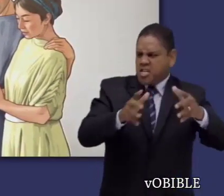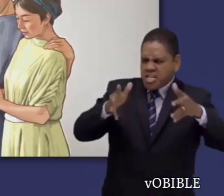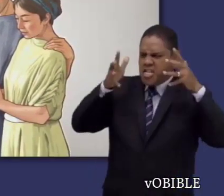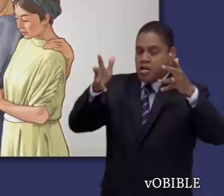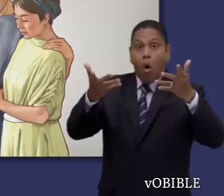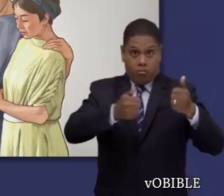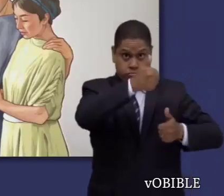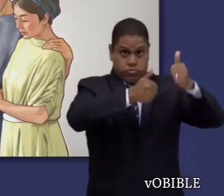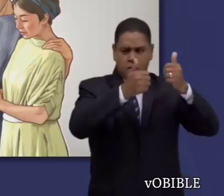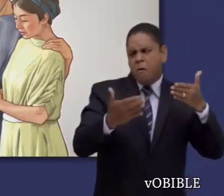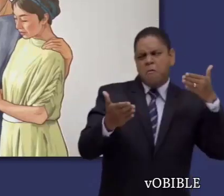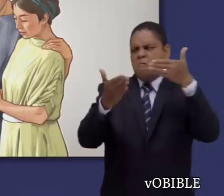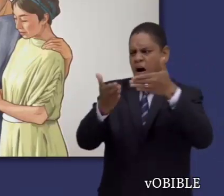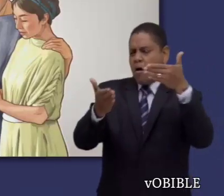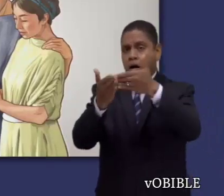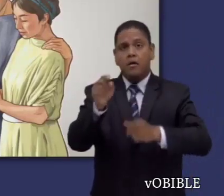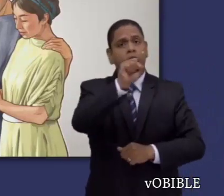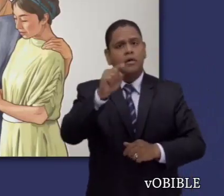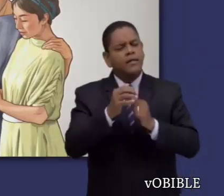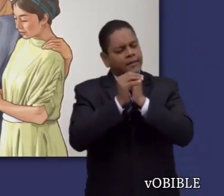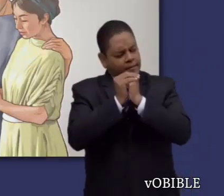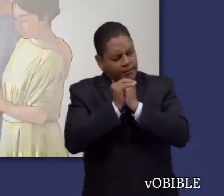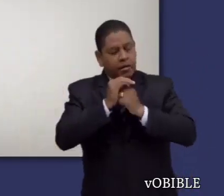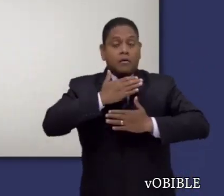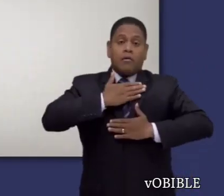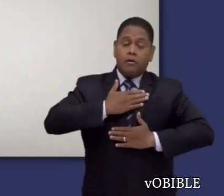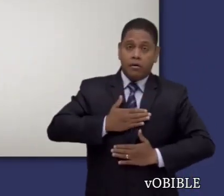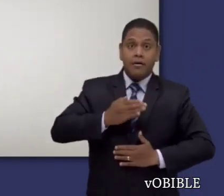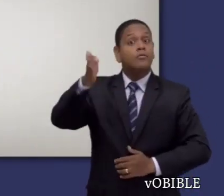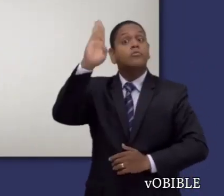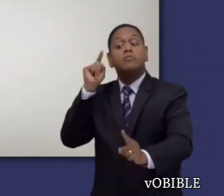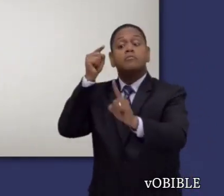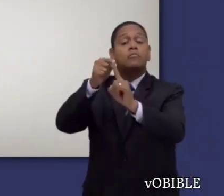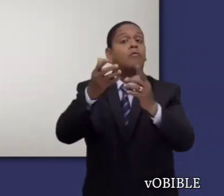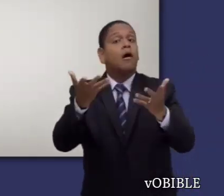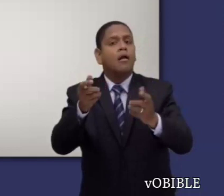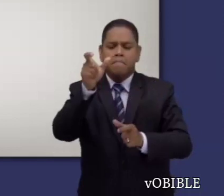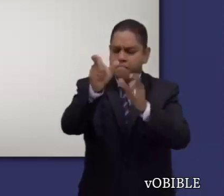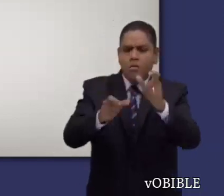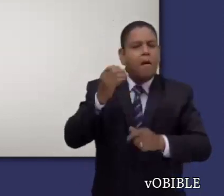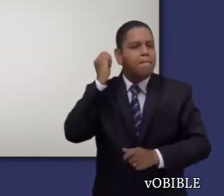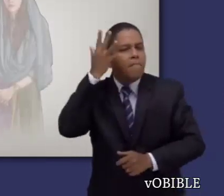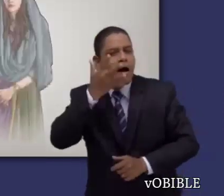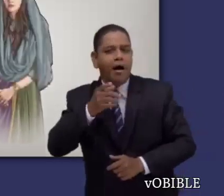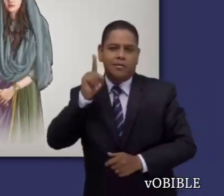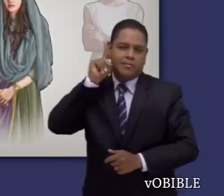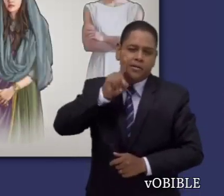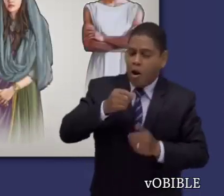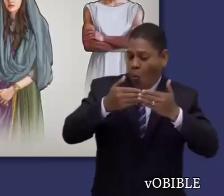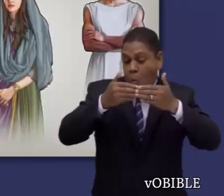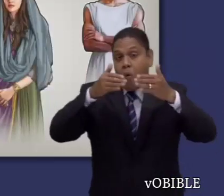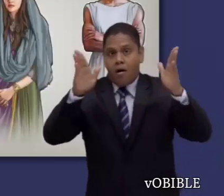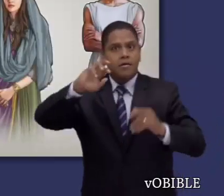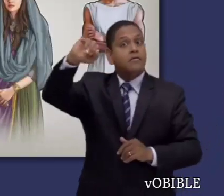de Dios lleve una vida tranquila y realice su ministerio en paz. Explica que la voluntad de Dios es que toda clase de